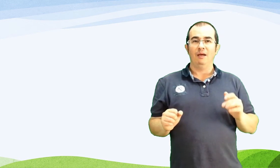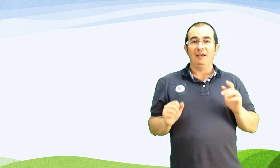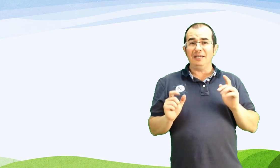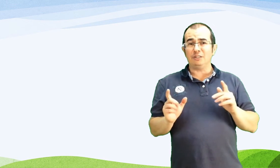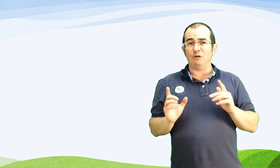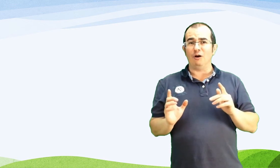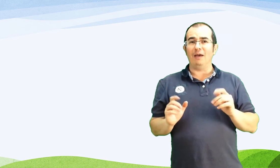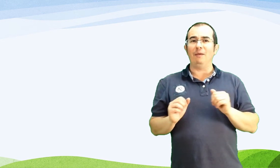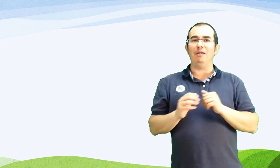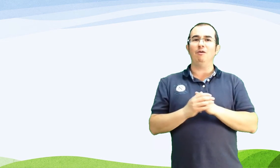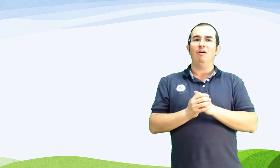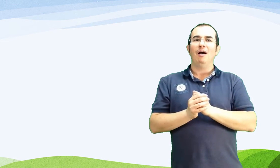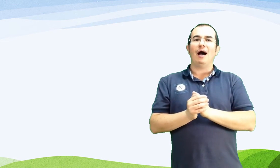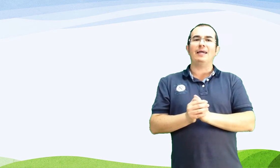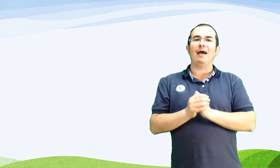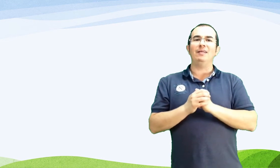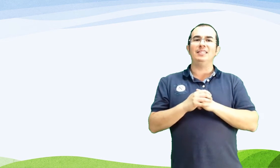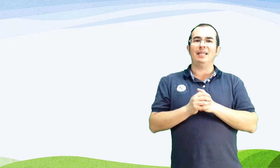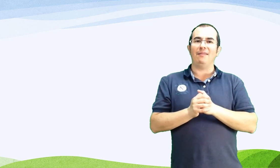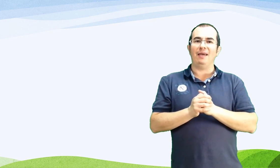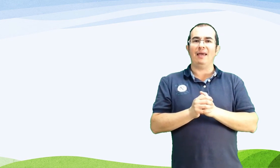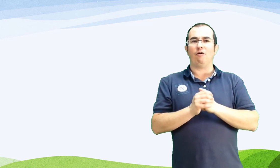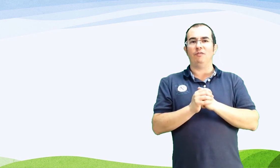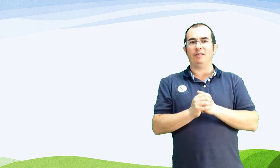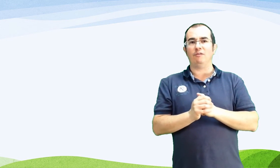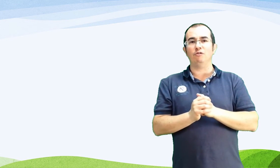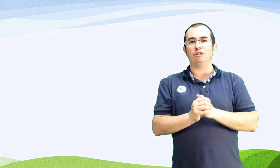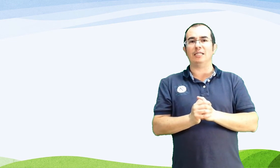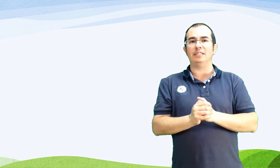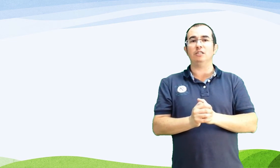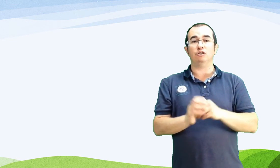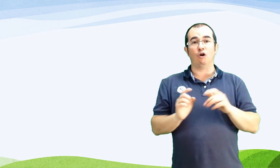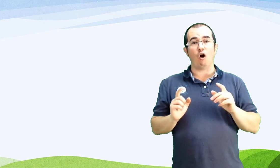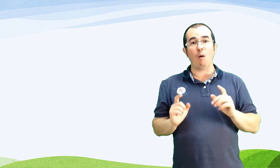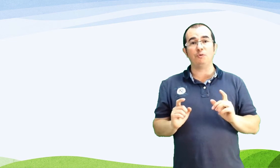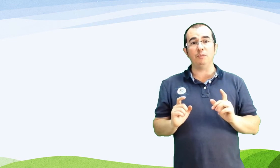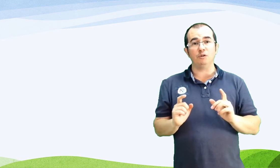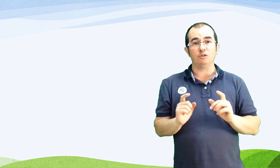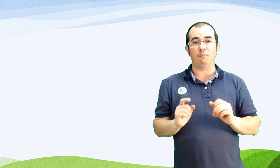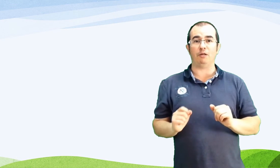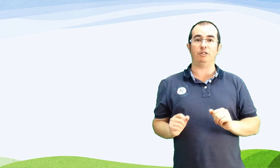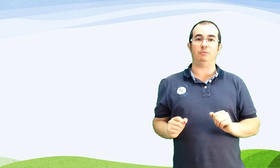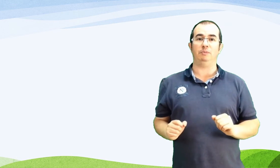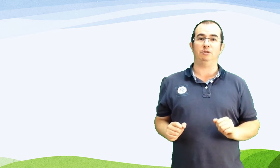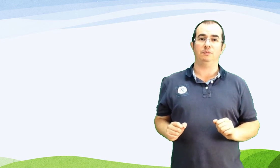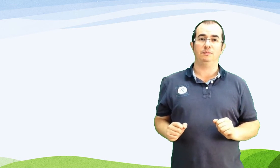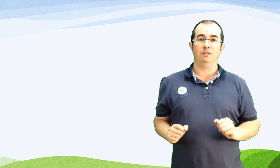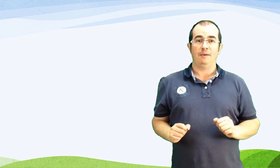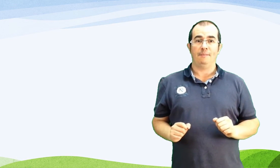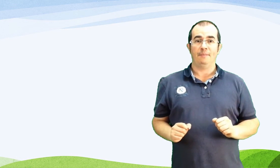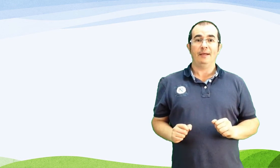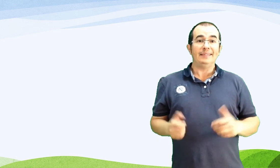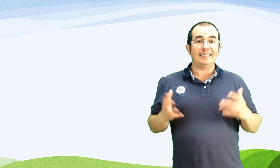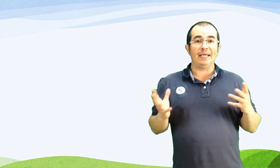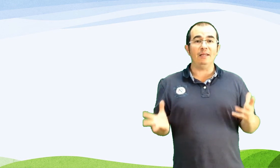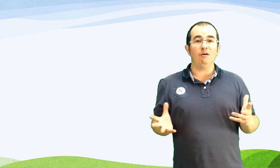Isto é debido A que a densidade e a concentración dos gases Son óptimos para os seres vivos De seguido